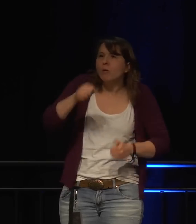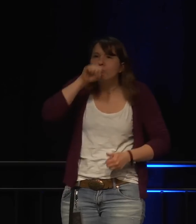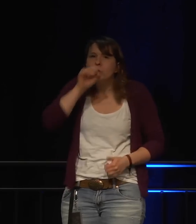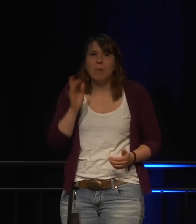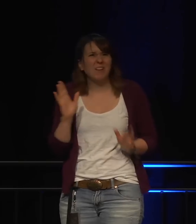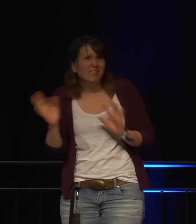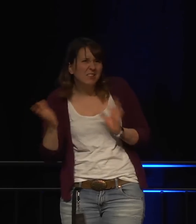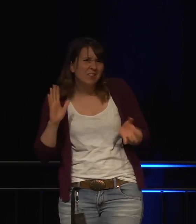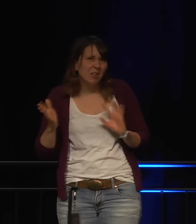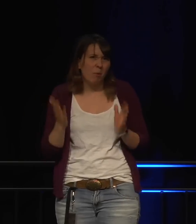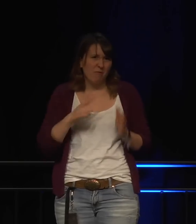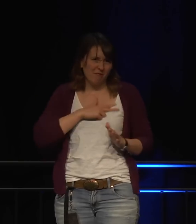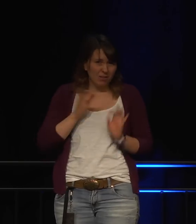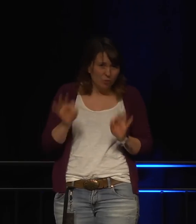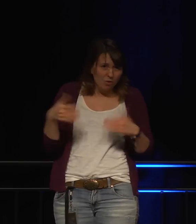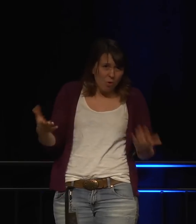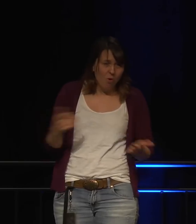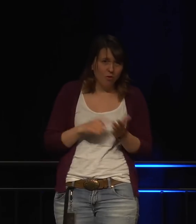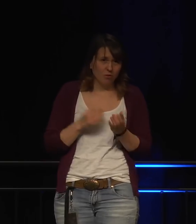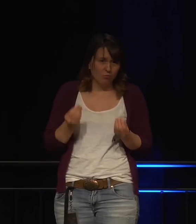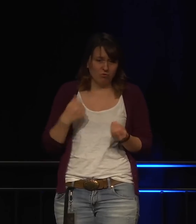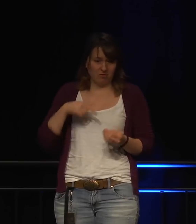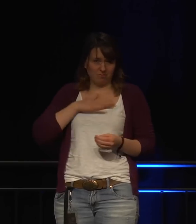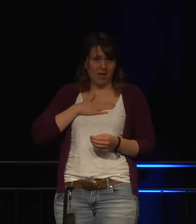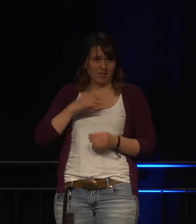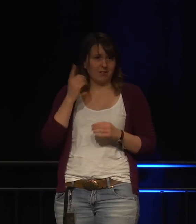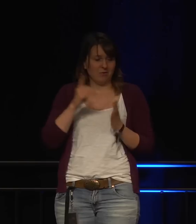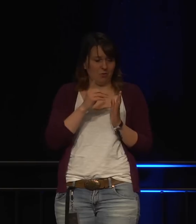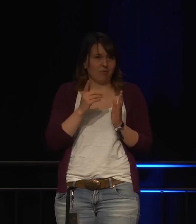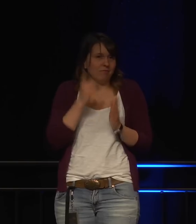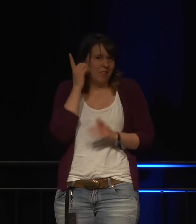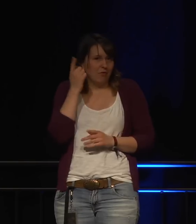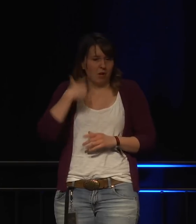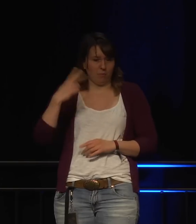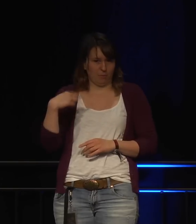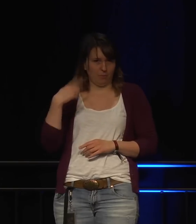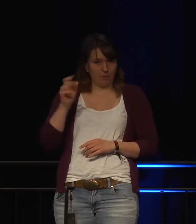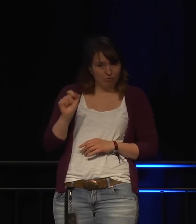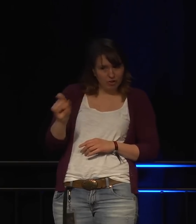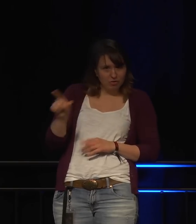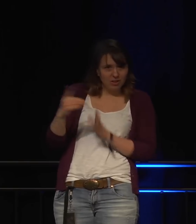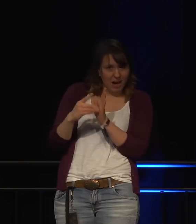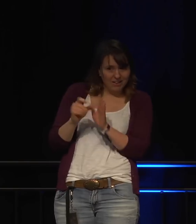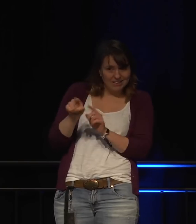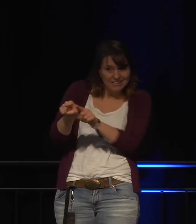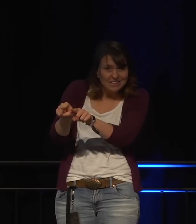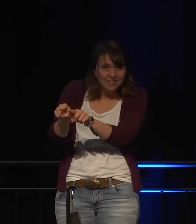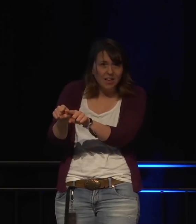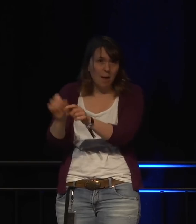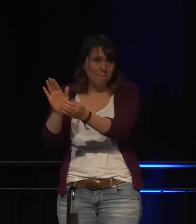Weil du weißt ja nicht, ob die Daten, die da herumgeschubst werden, sicher sind.